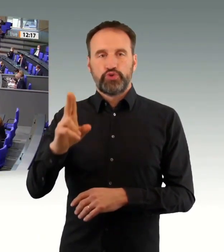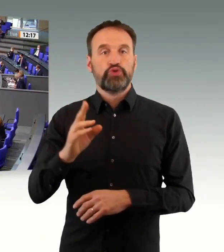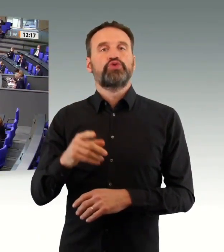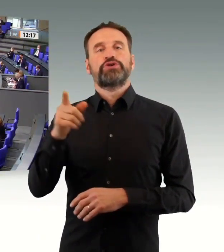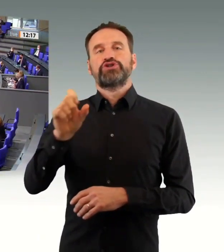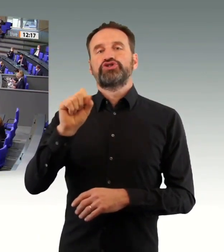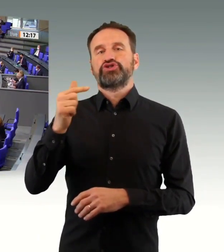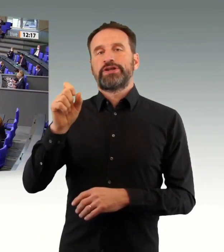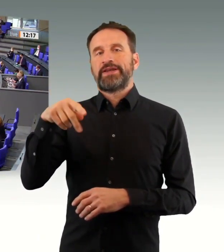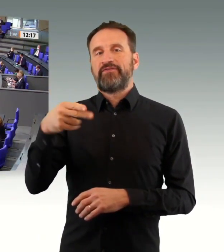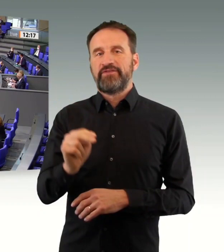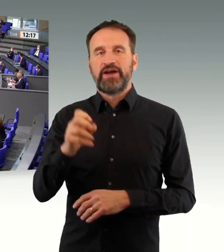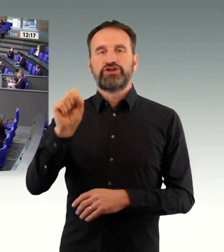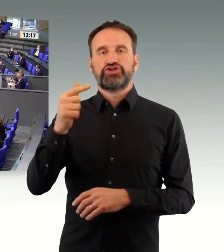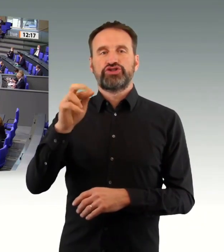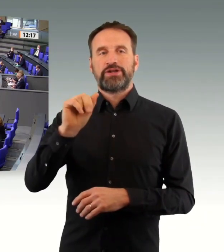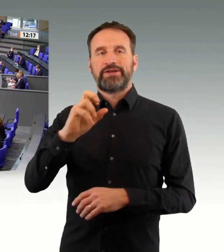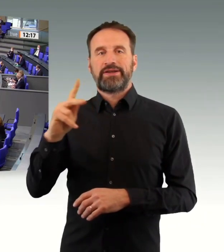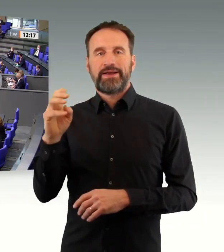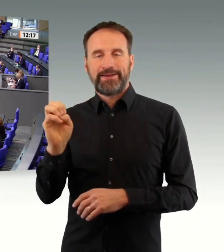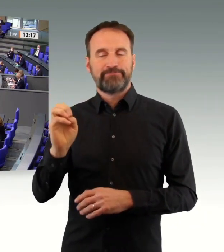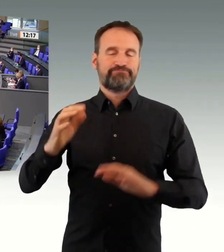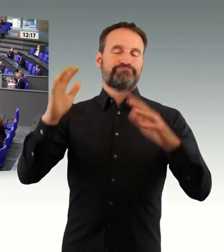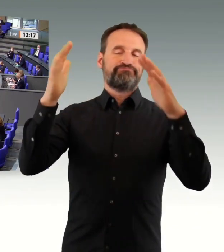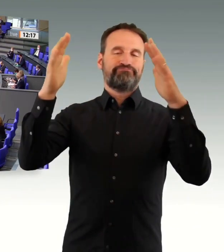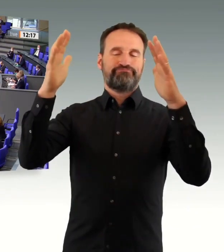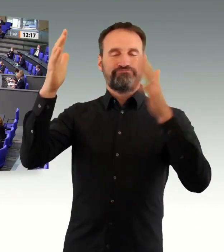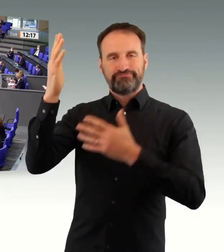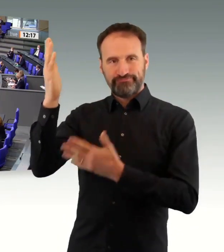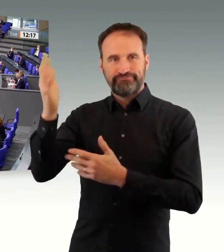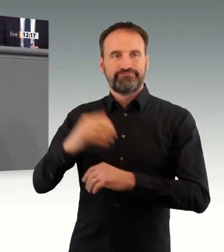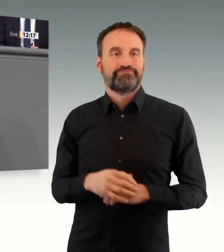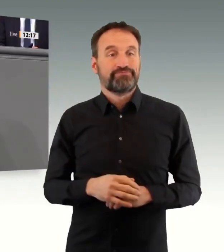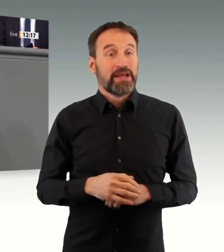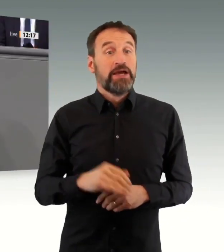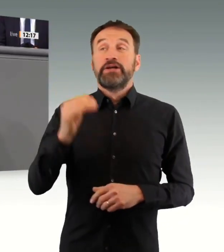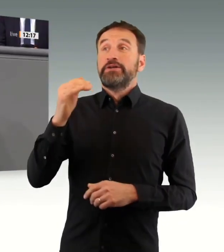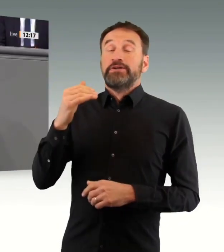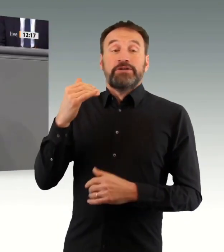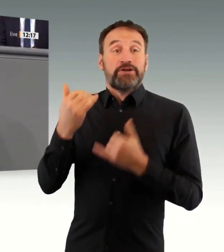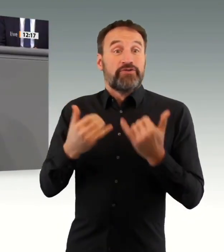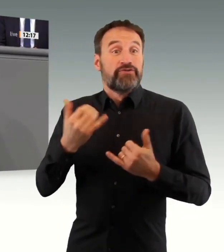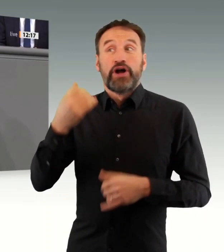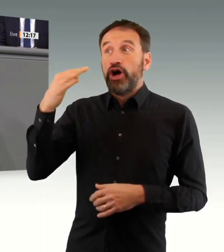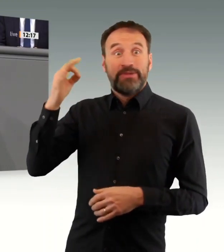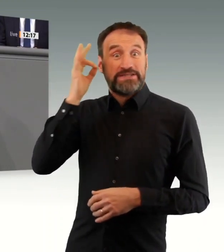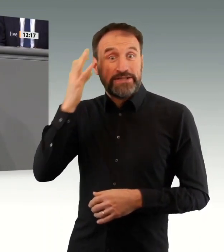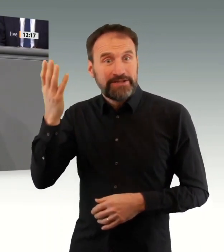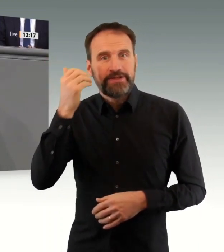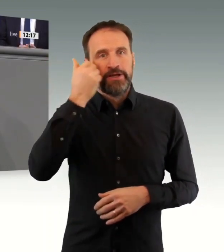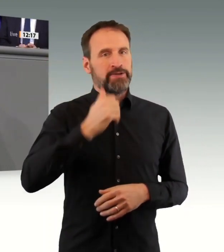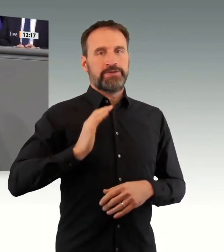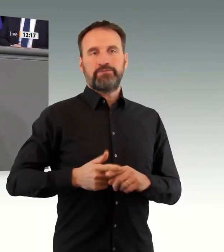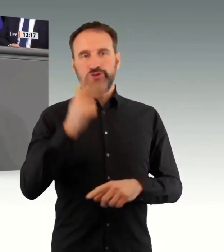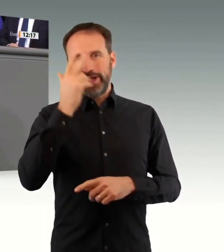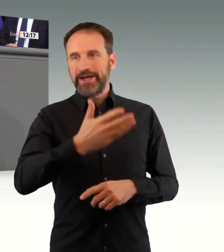von vier Wochen müssen wir uns mit einer erneuten Änderung des Infektionsschutzgesetzes beschäftigen. Bereits